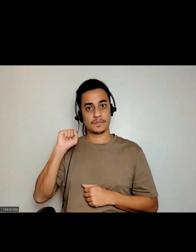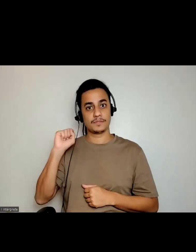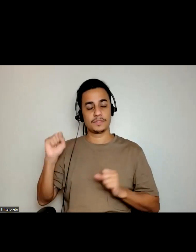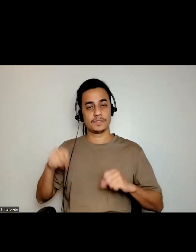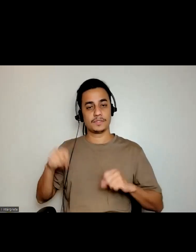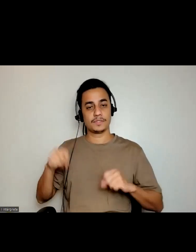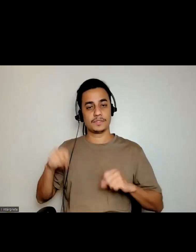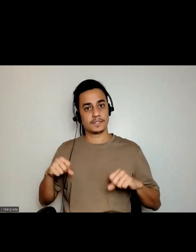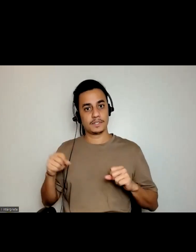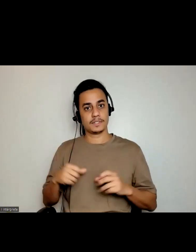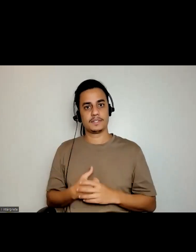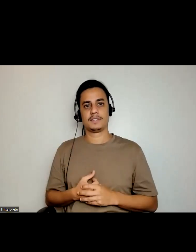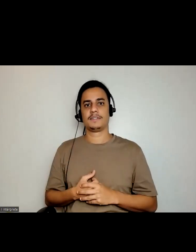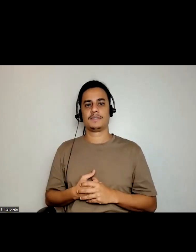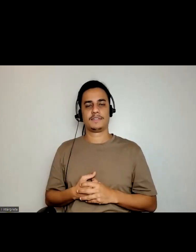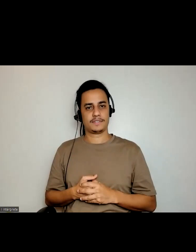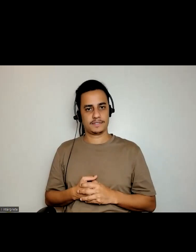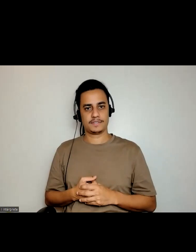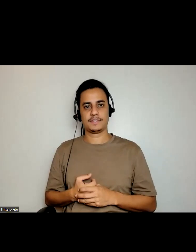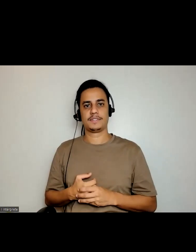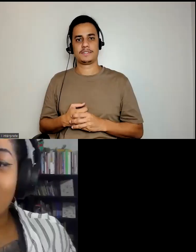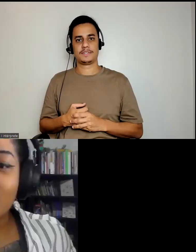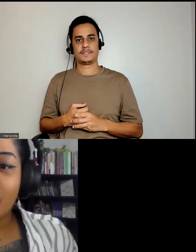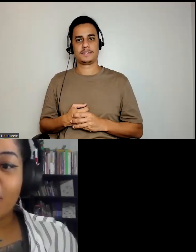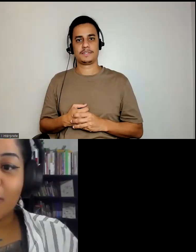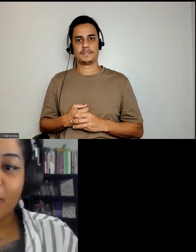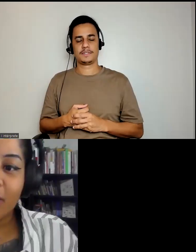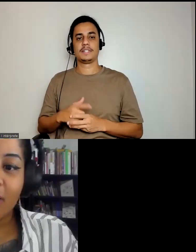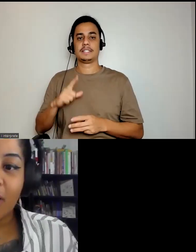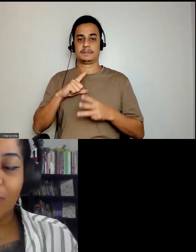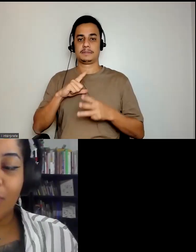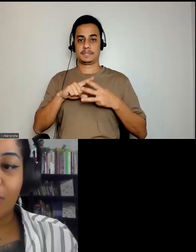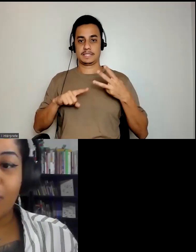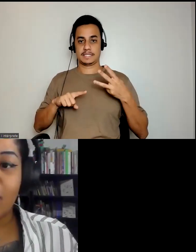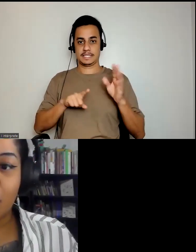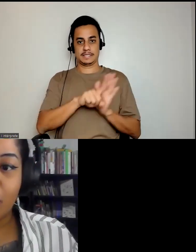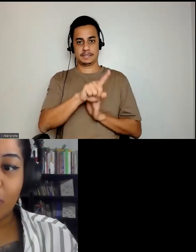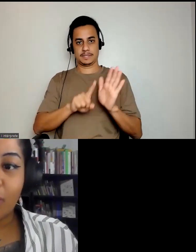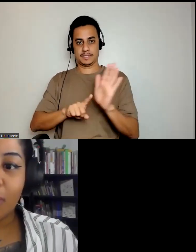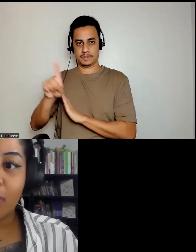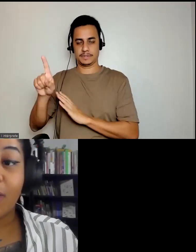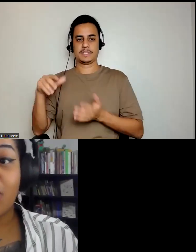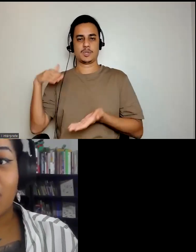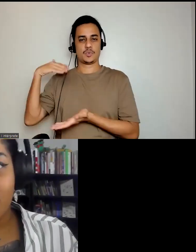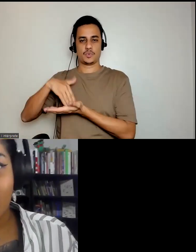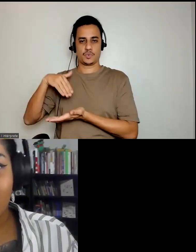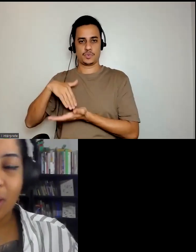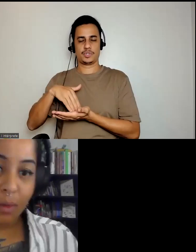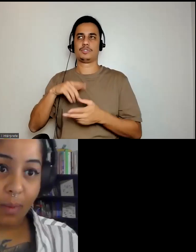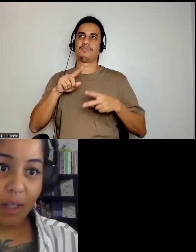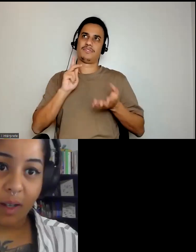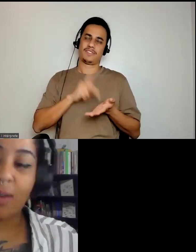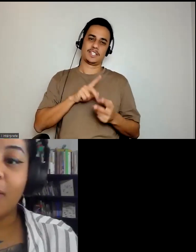Estou. Ah, estou ouvindo melhor. Não, tem três perguntas aqui que foram feitas por último, na verdade, duas